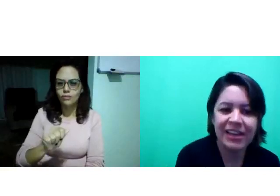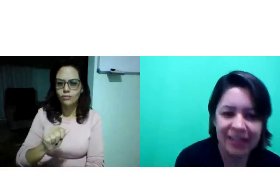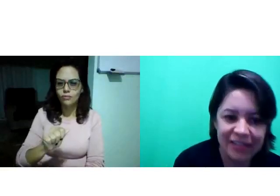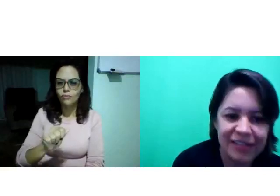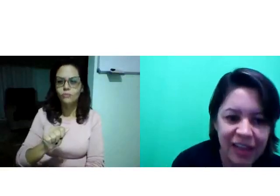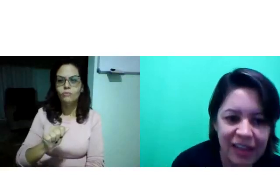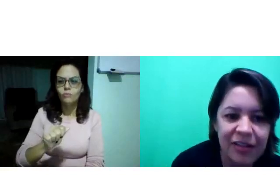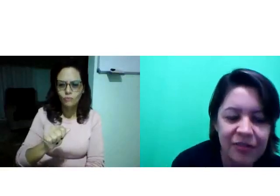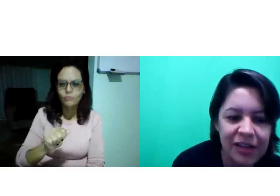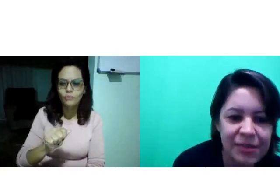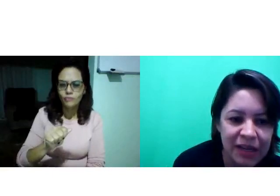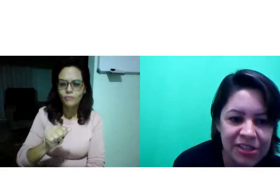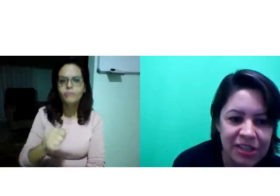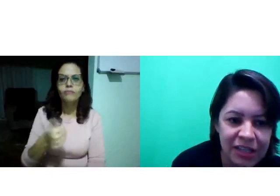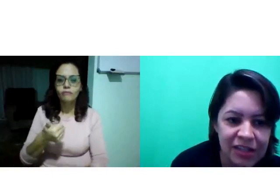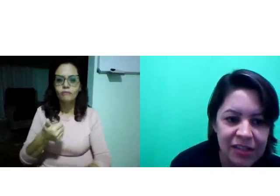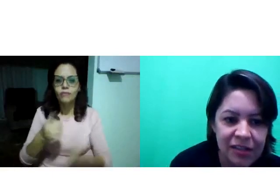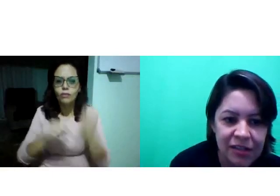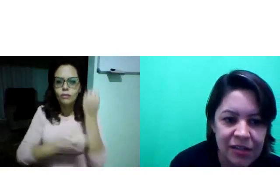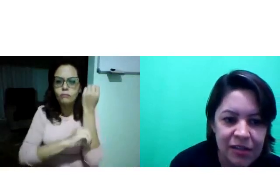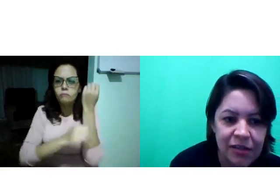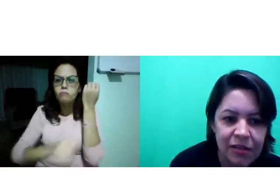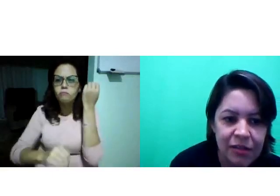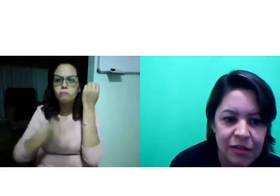Macaxeira, né? Fala-se macaxeira.